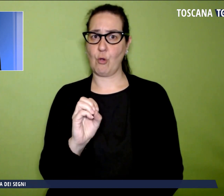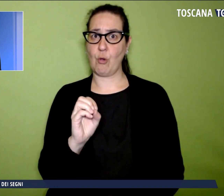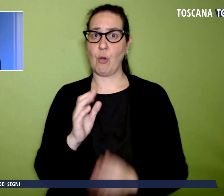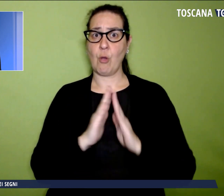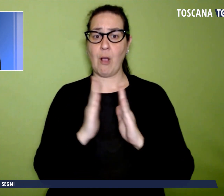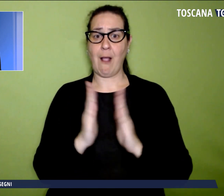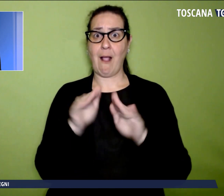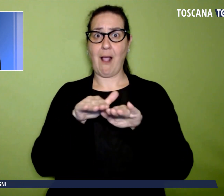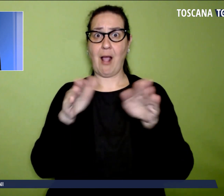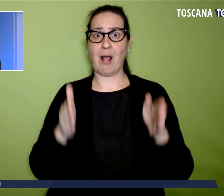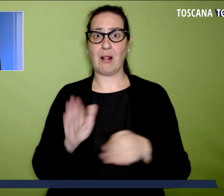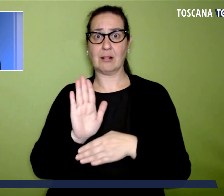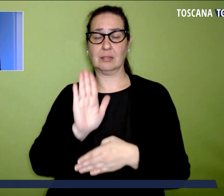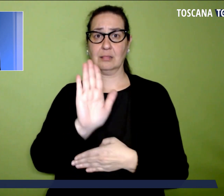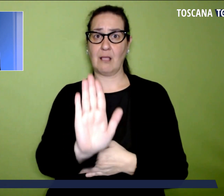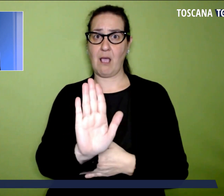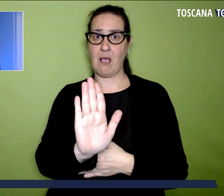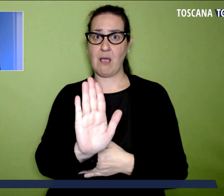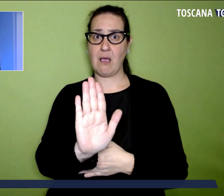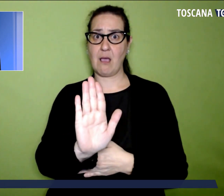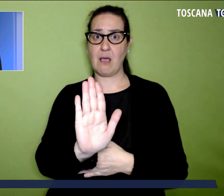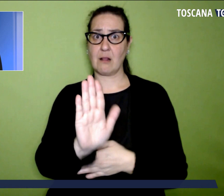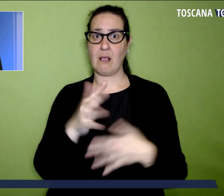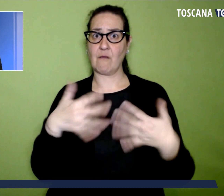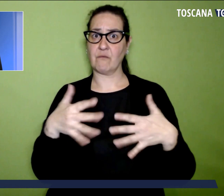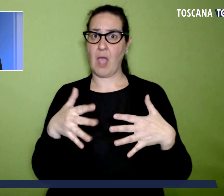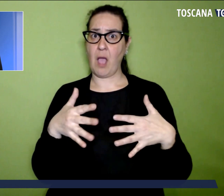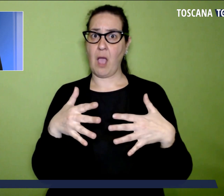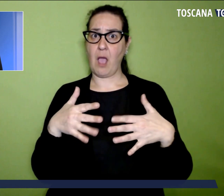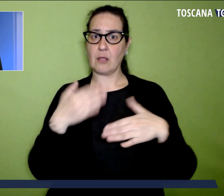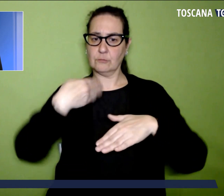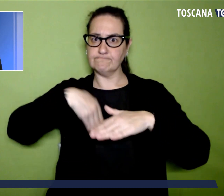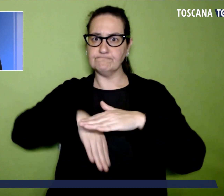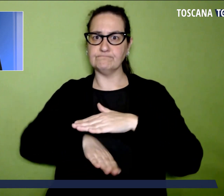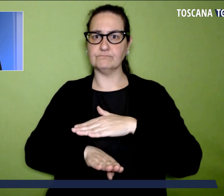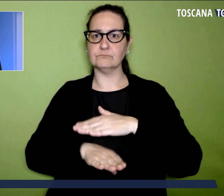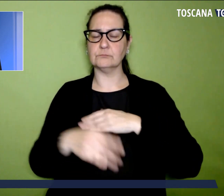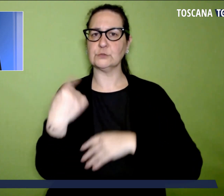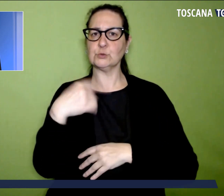Compagnia delle Stimmate al piano interrato della Basilica.